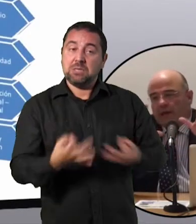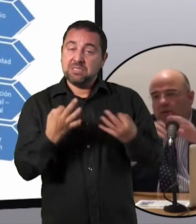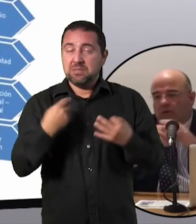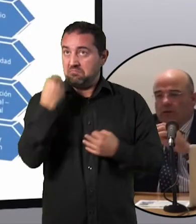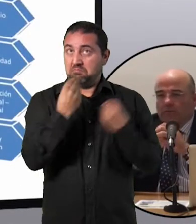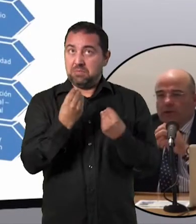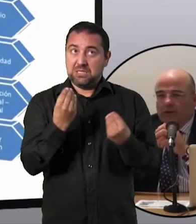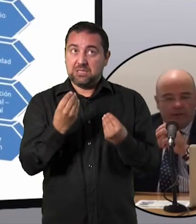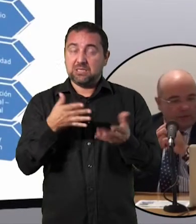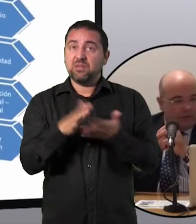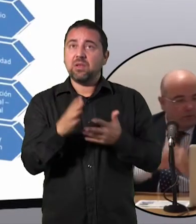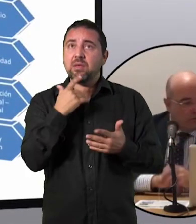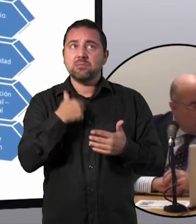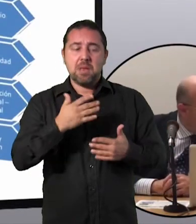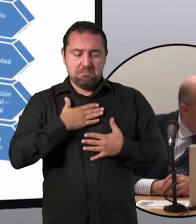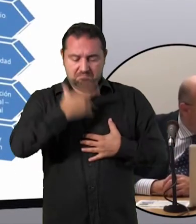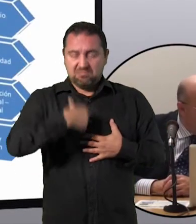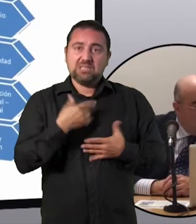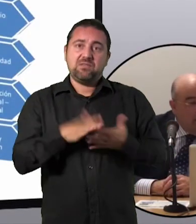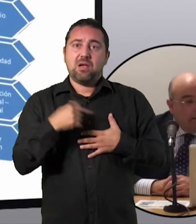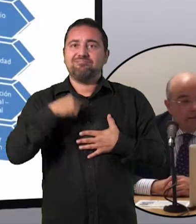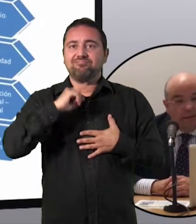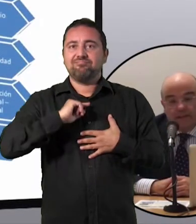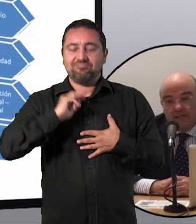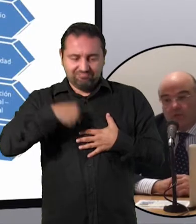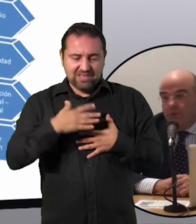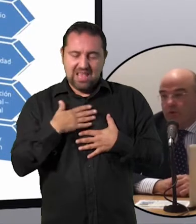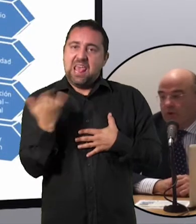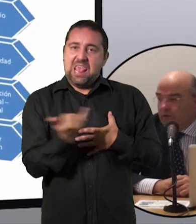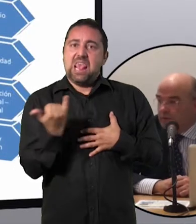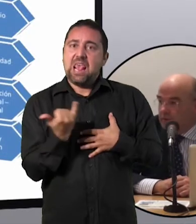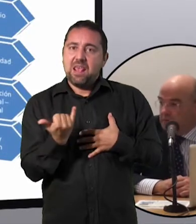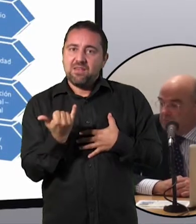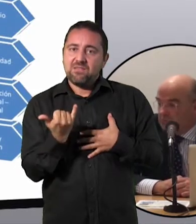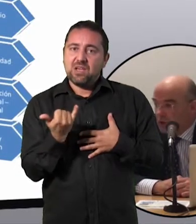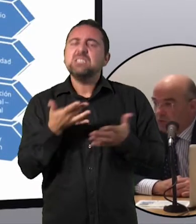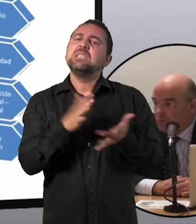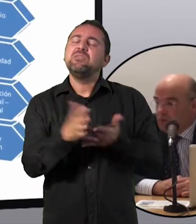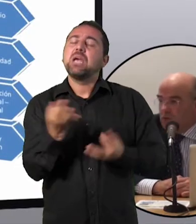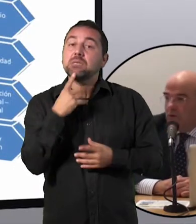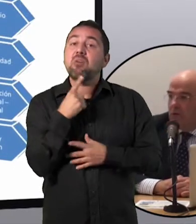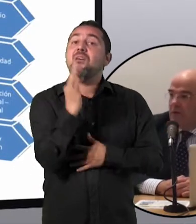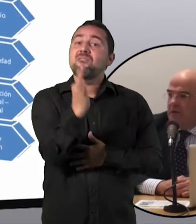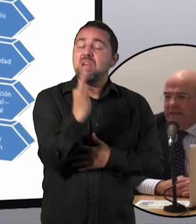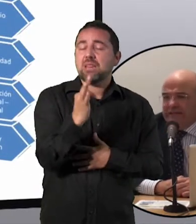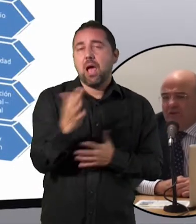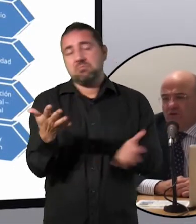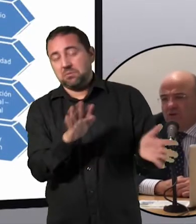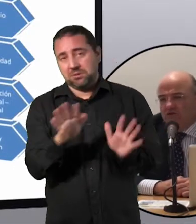en genérico, la primera ventaja que uno piensa es la de ser su propio jefe. Bueno, eso,